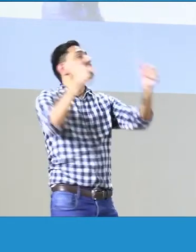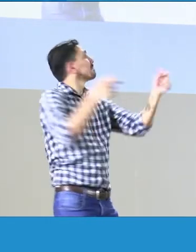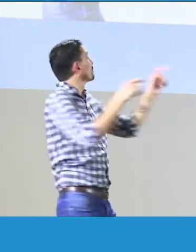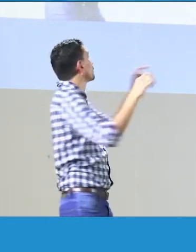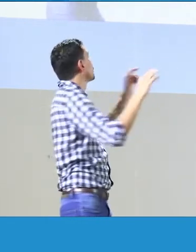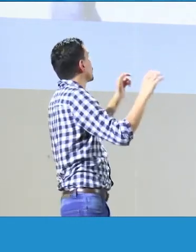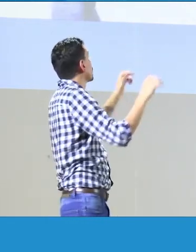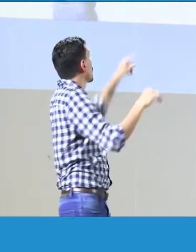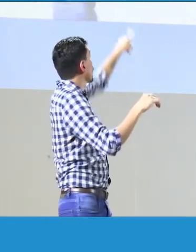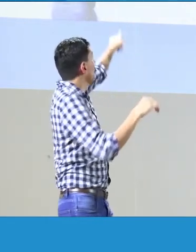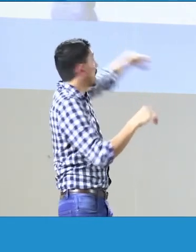Perfecto.